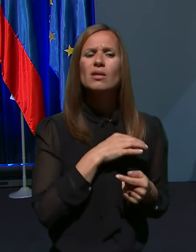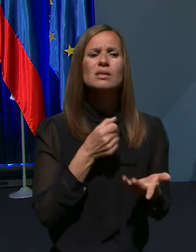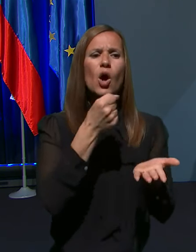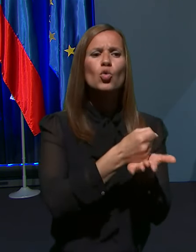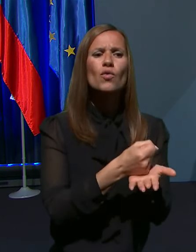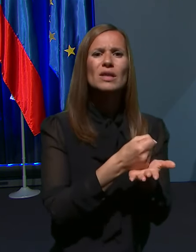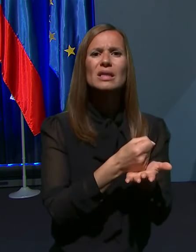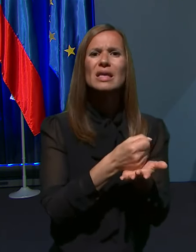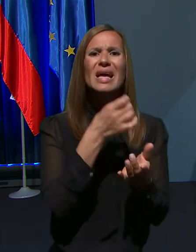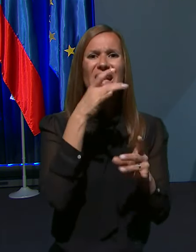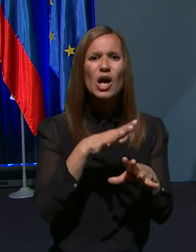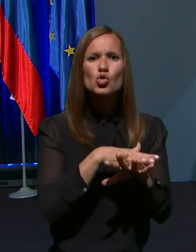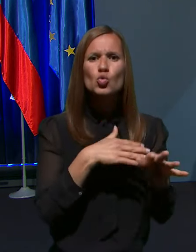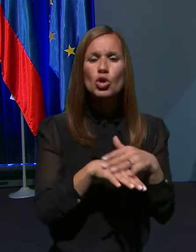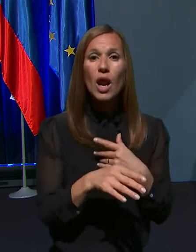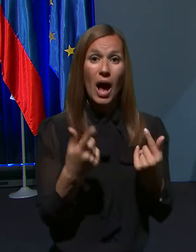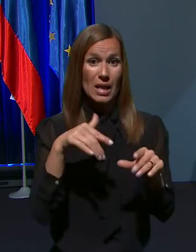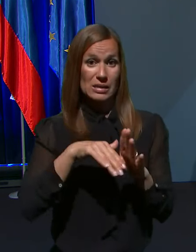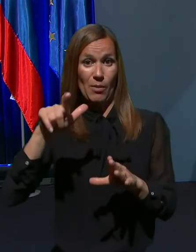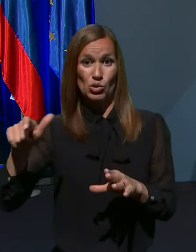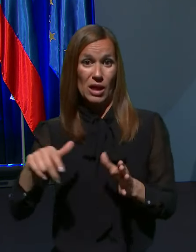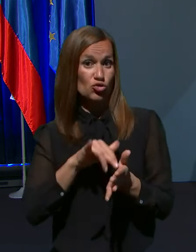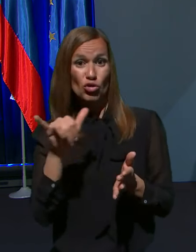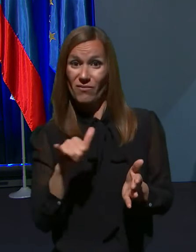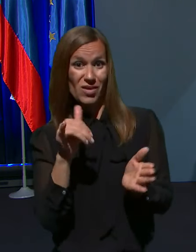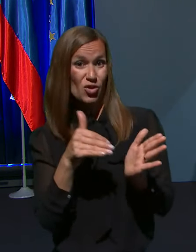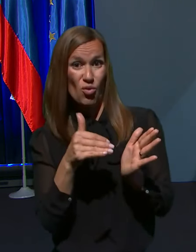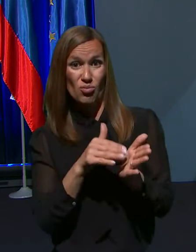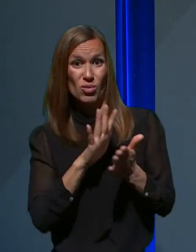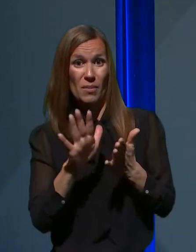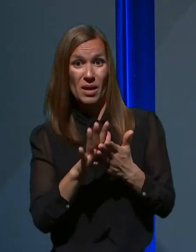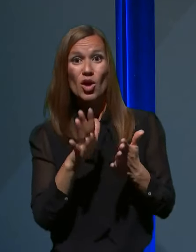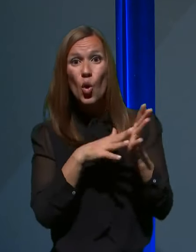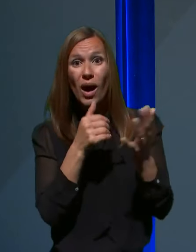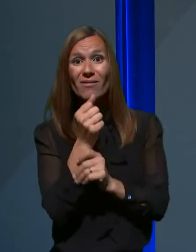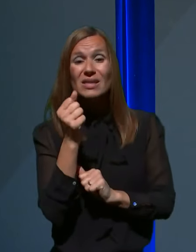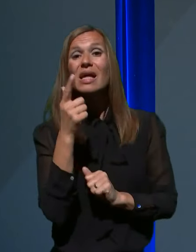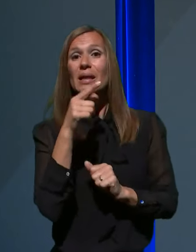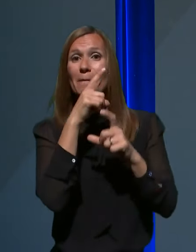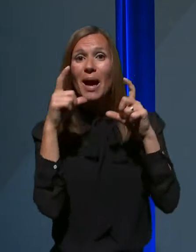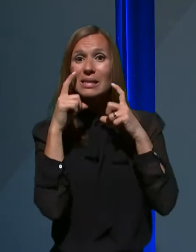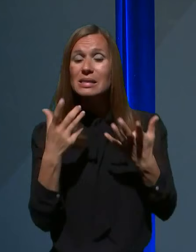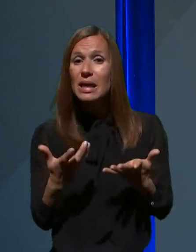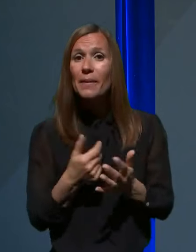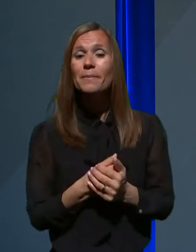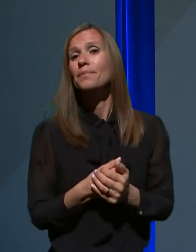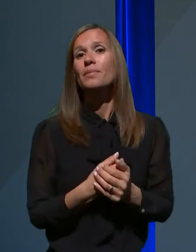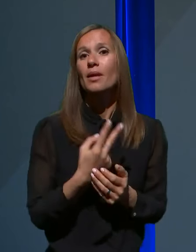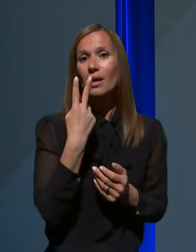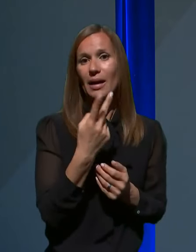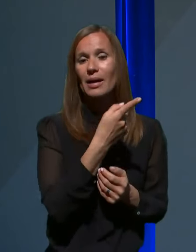še vedno morajo uporabljati rokavice in maske? Ja. Poglejte, kar se tiče